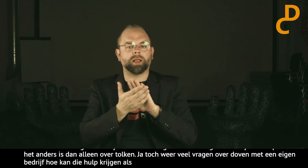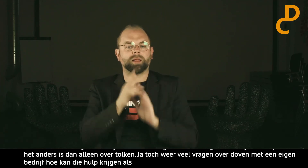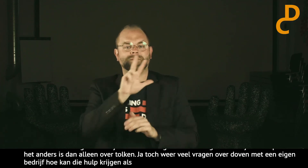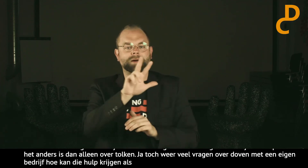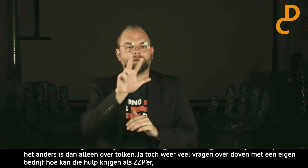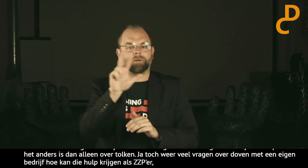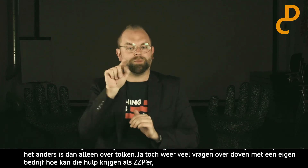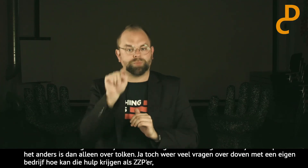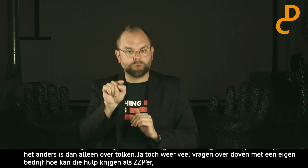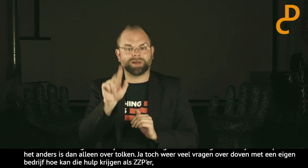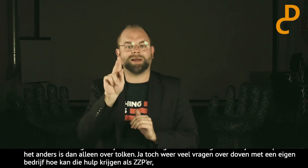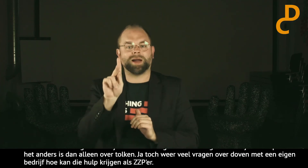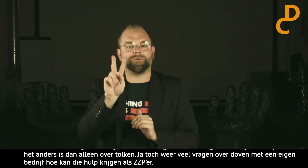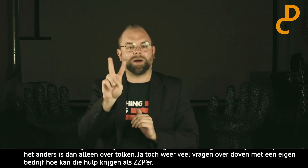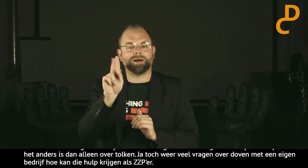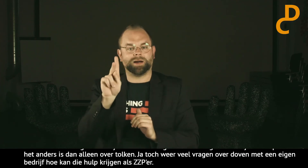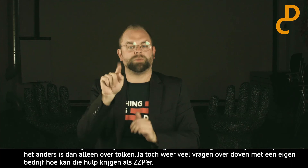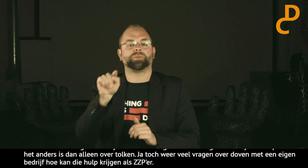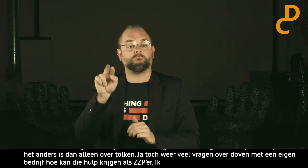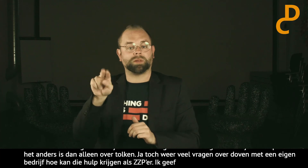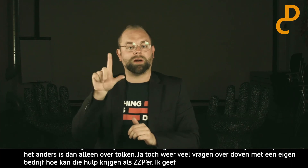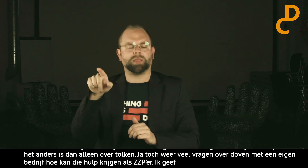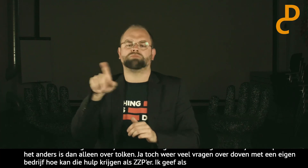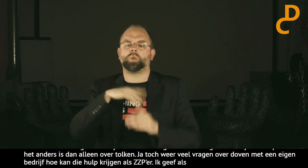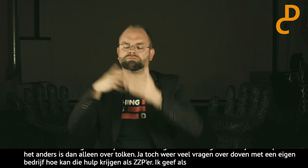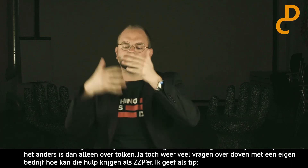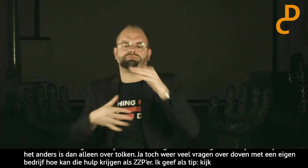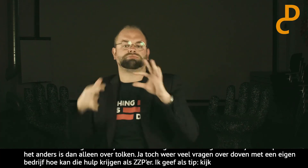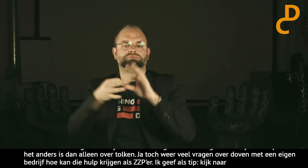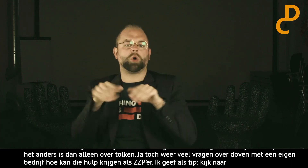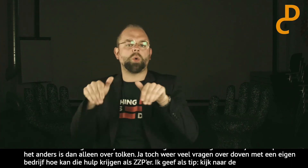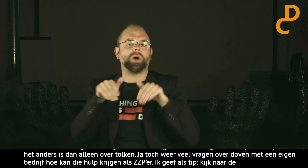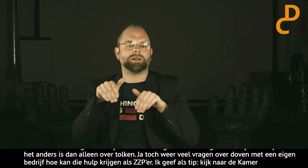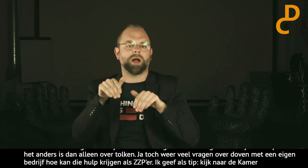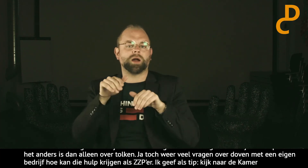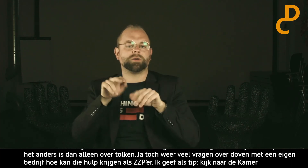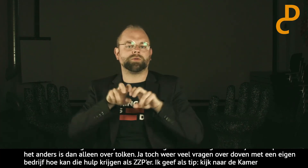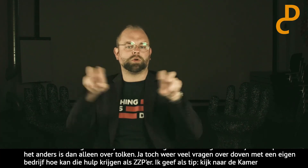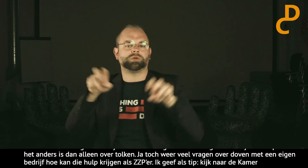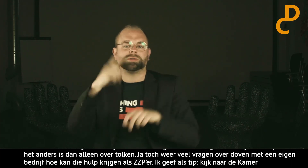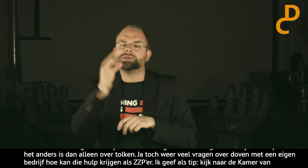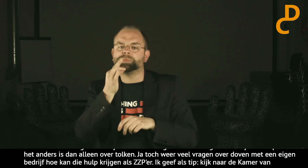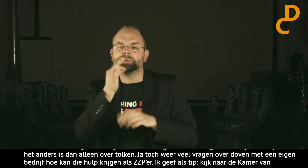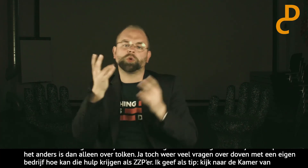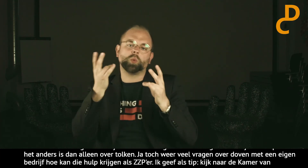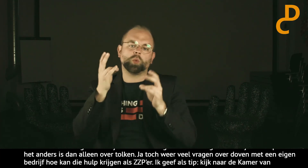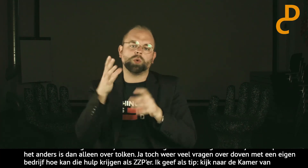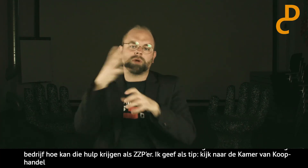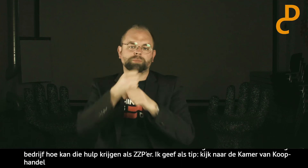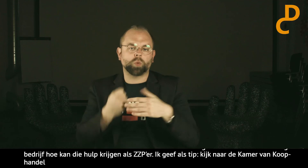gewoon naar kamervankoophandel www.kvk.nl. Daar staan heel veel informatie over de coronavirus en tips